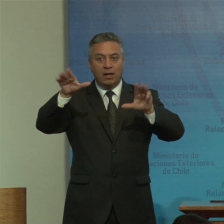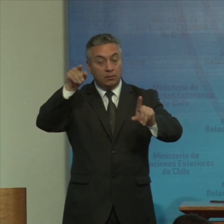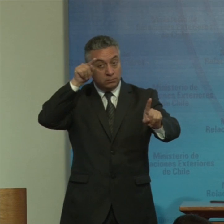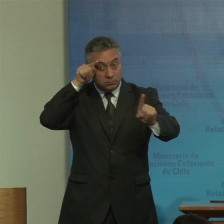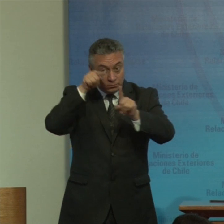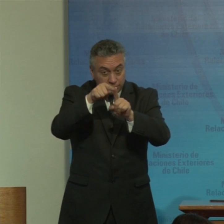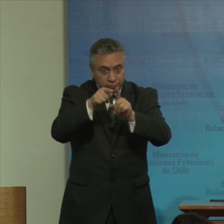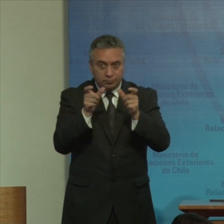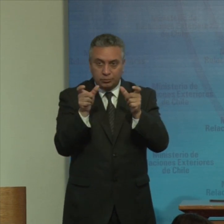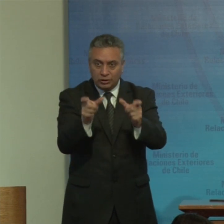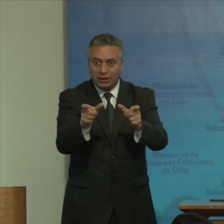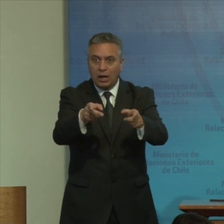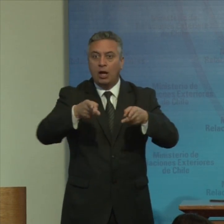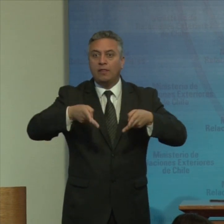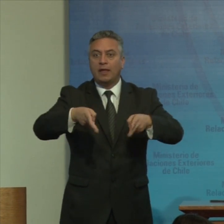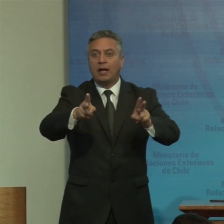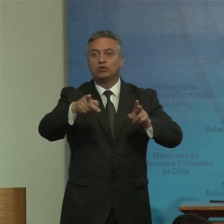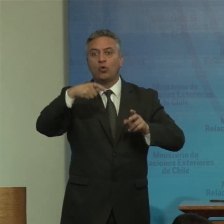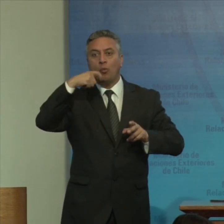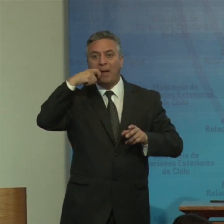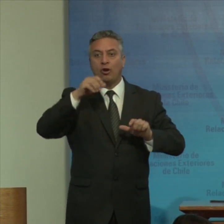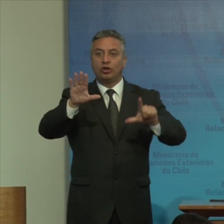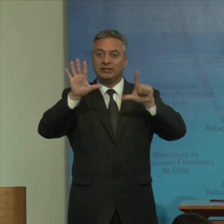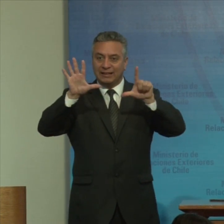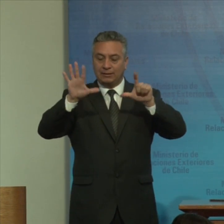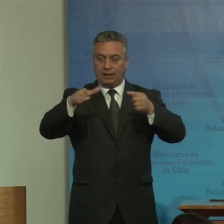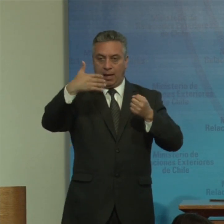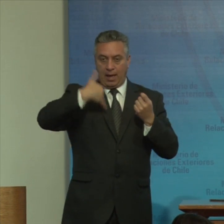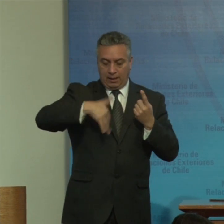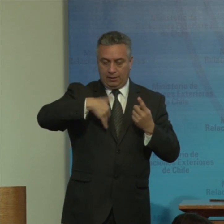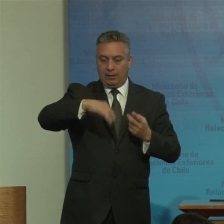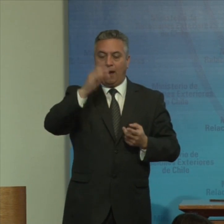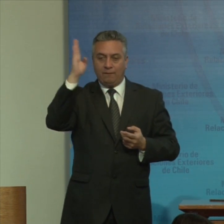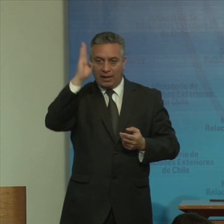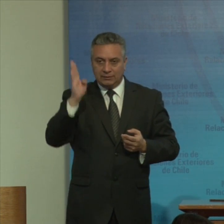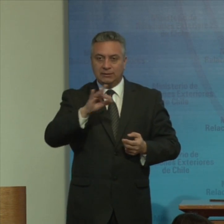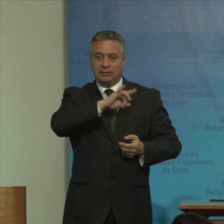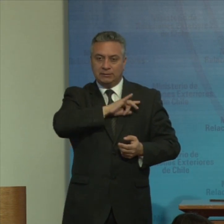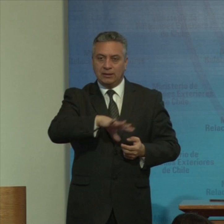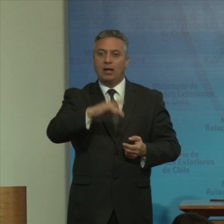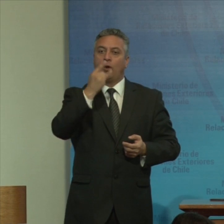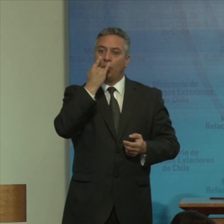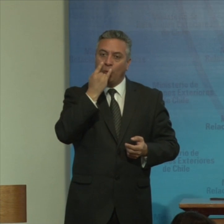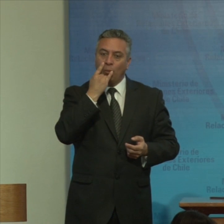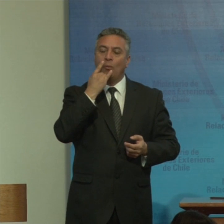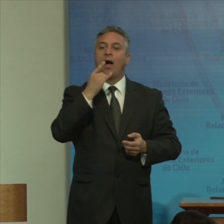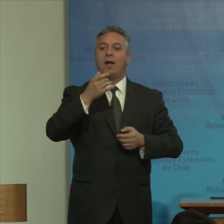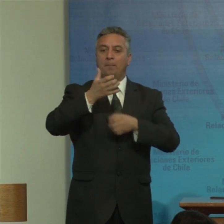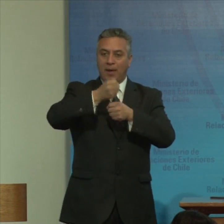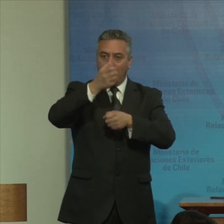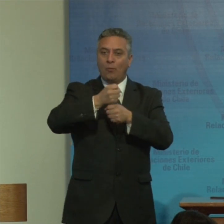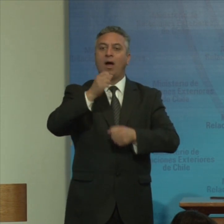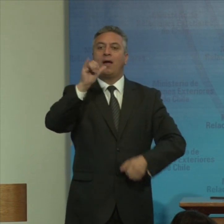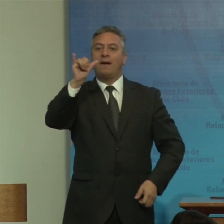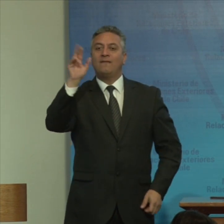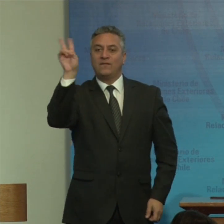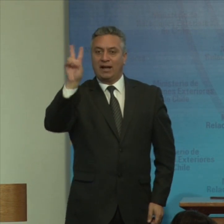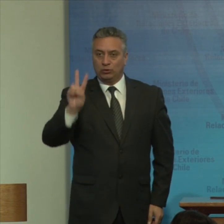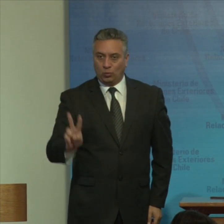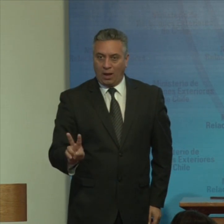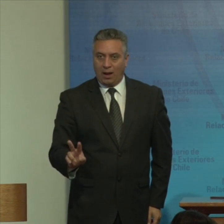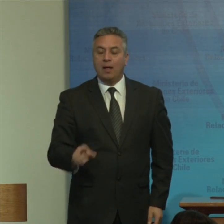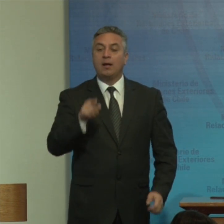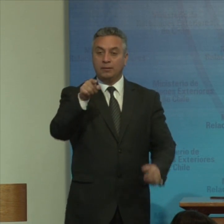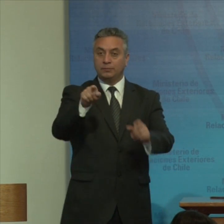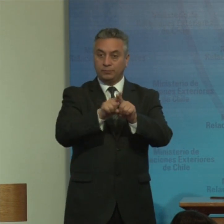en siete países de la región Argentina Brasil Chile Ecuador Perú Uruguay y Venezuela y coordinarse con